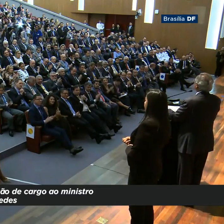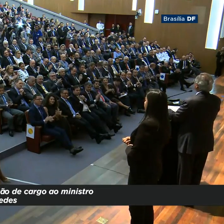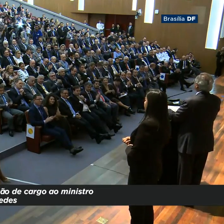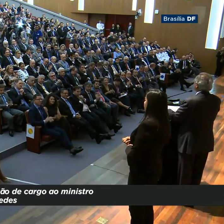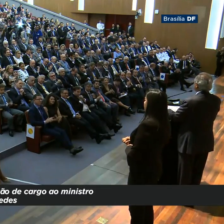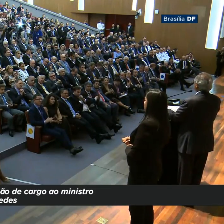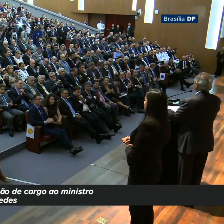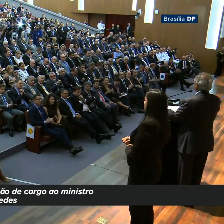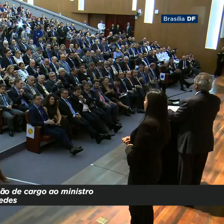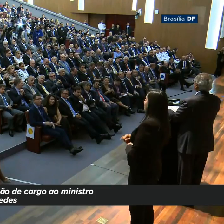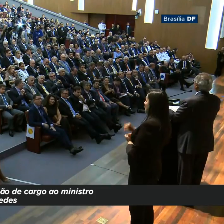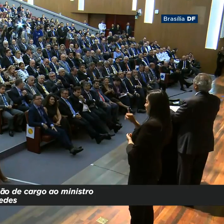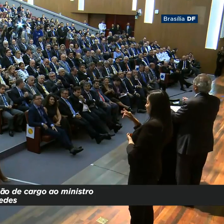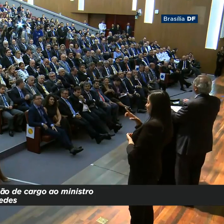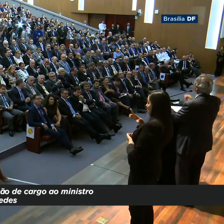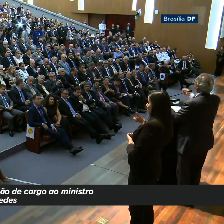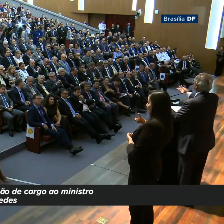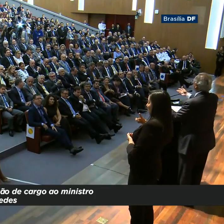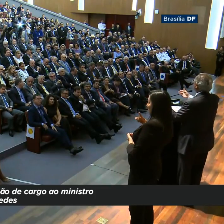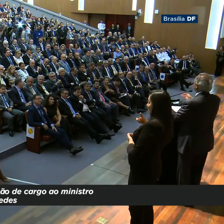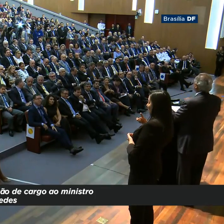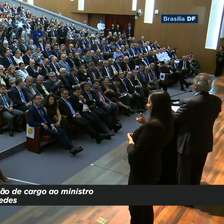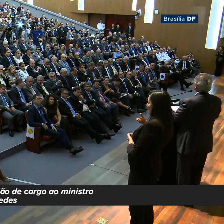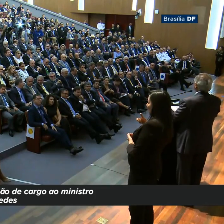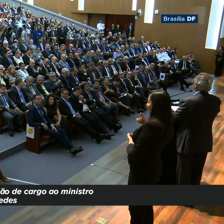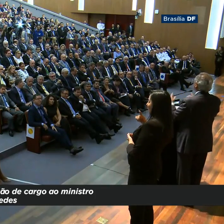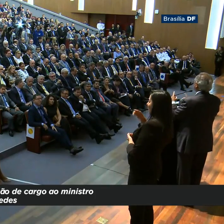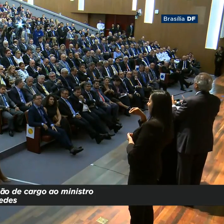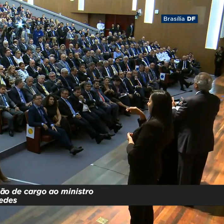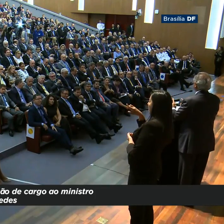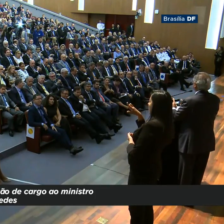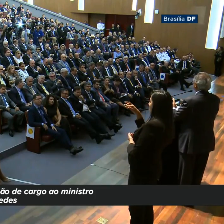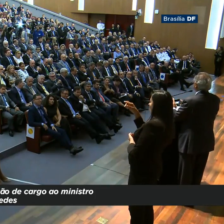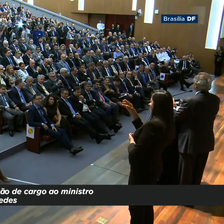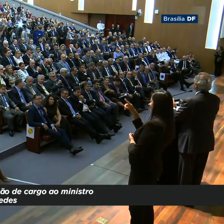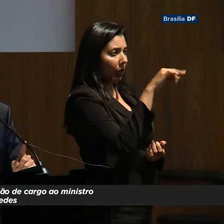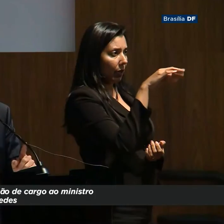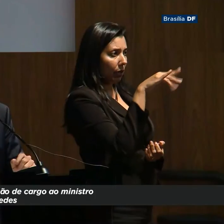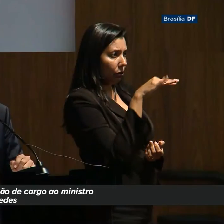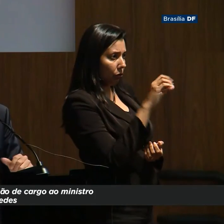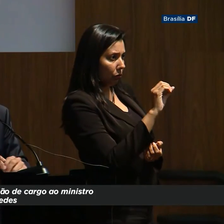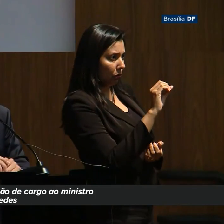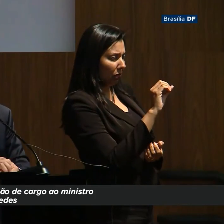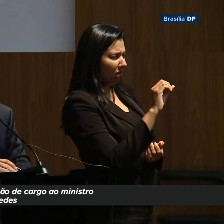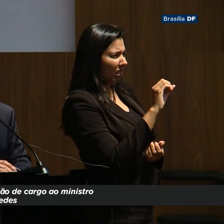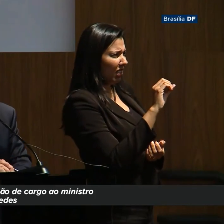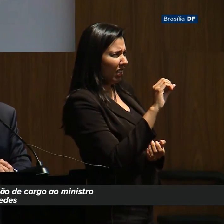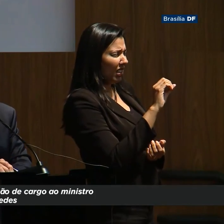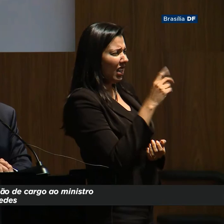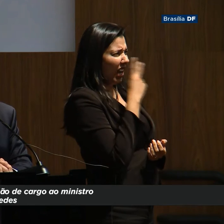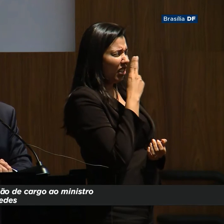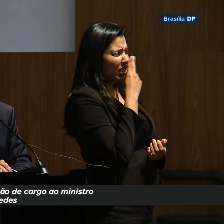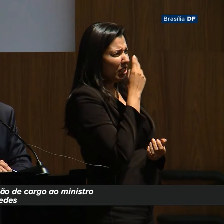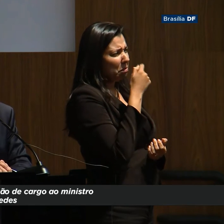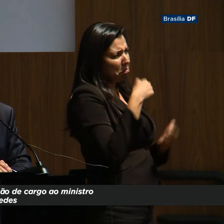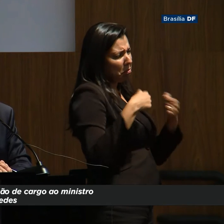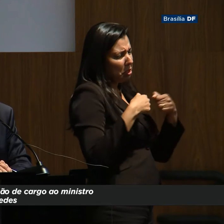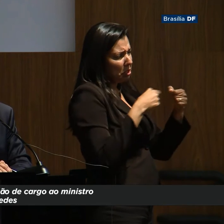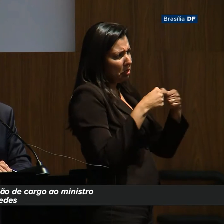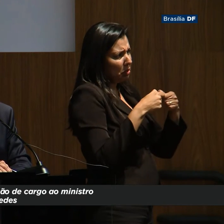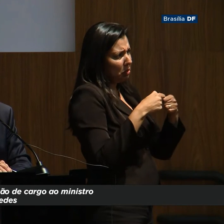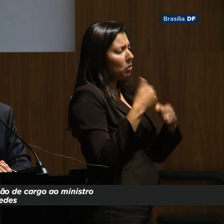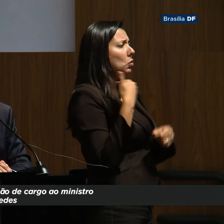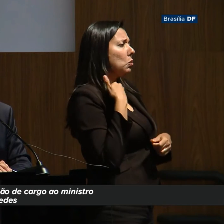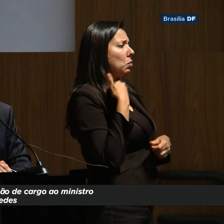Se houver crédito, que seja para o microcrédito, que seja... E mesmo assim, será que precisa do banco público para isso?